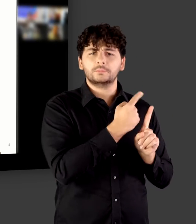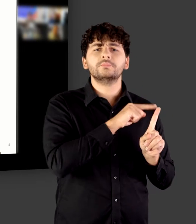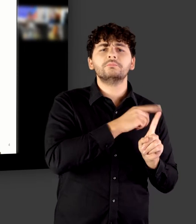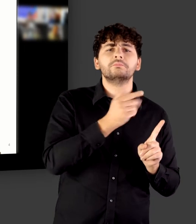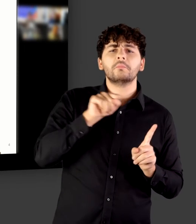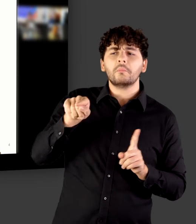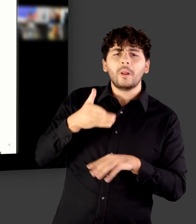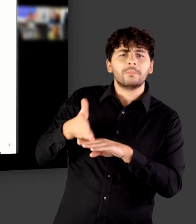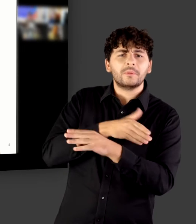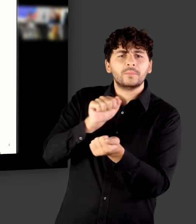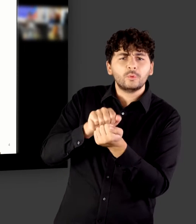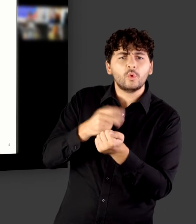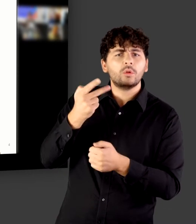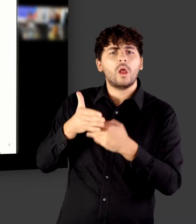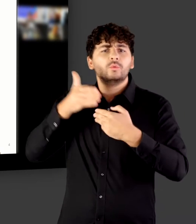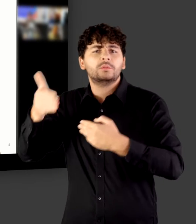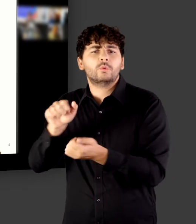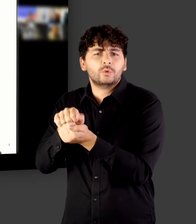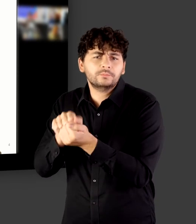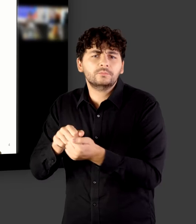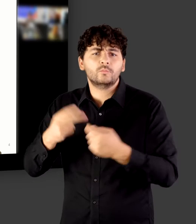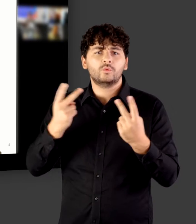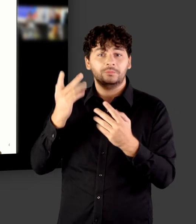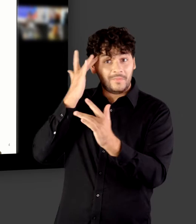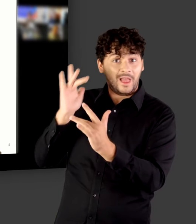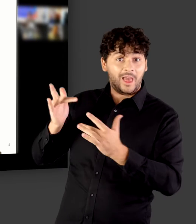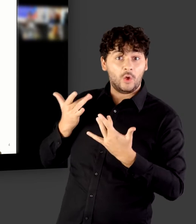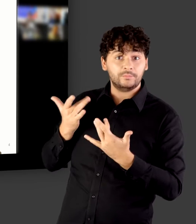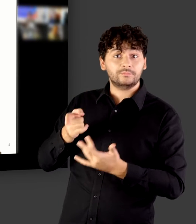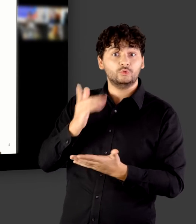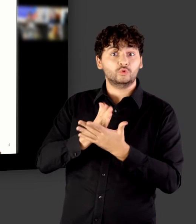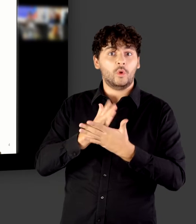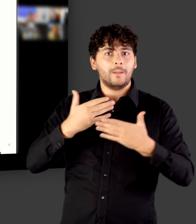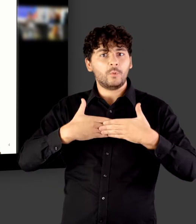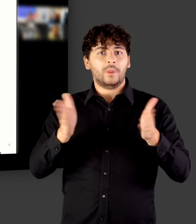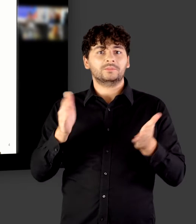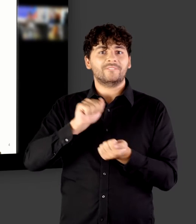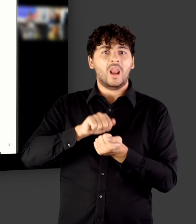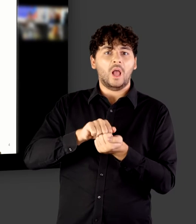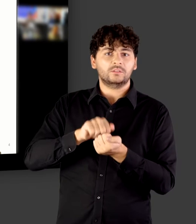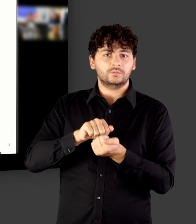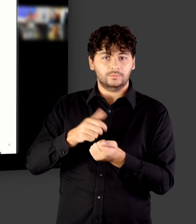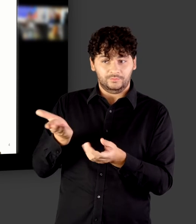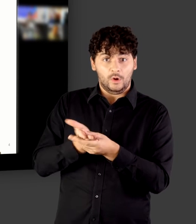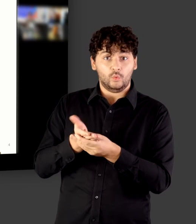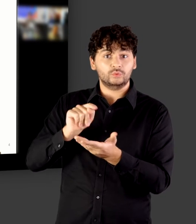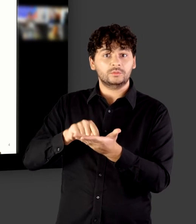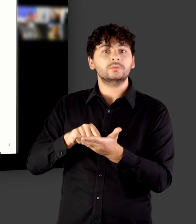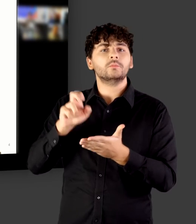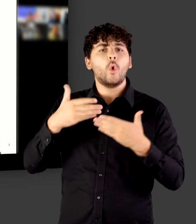Postprints oder, wenn erlaubt, auch eine publizierte Version, die Verlagsversion auf ein Open Access Repositorium. Und jetzt